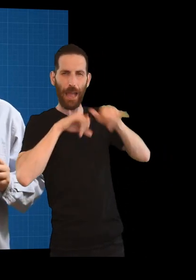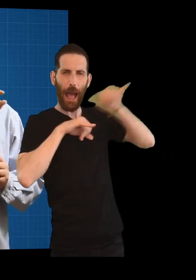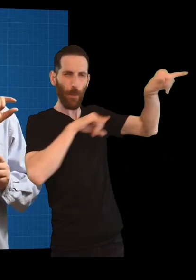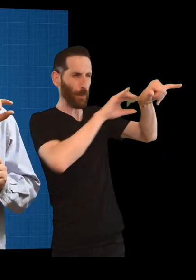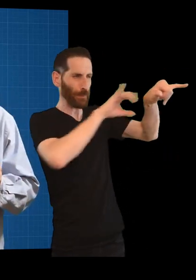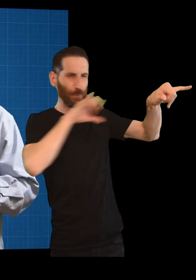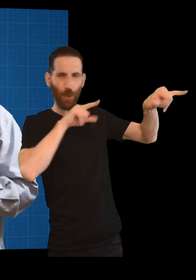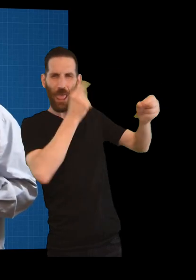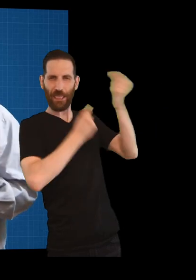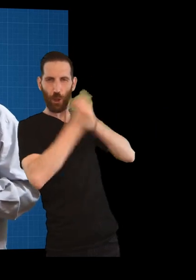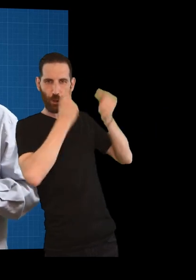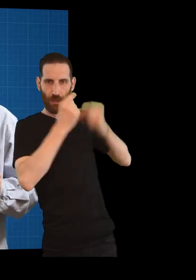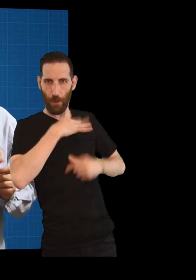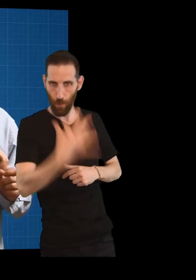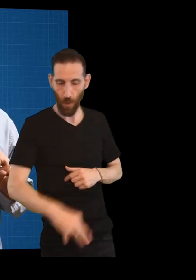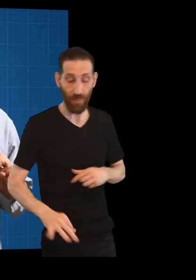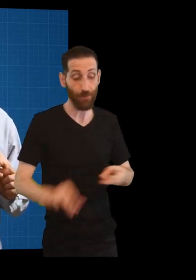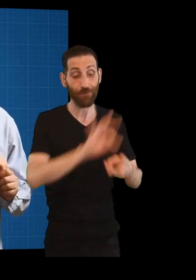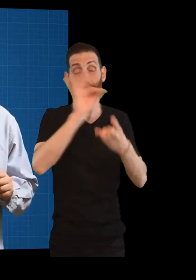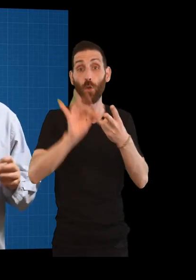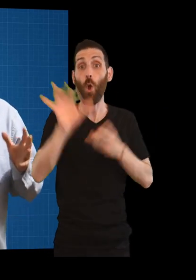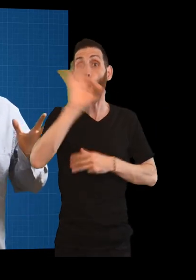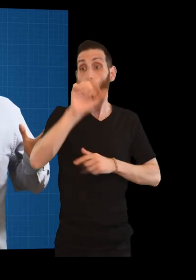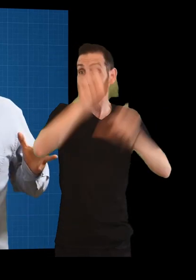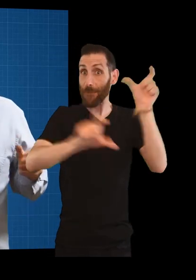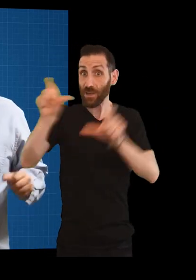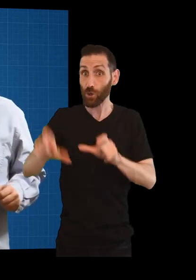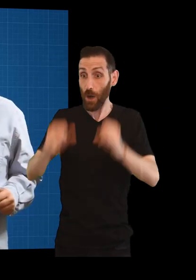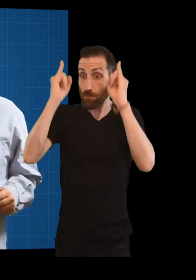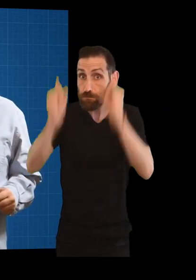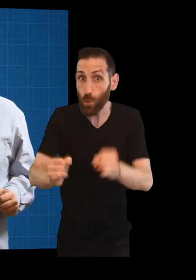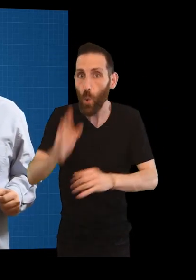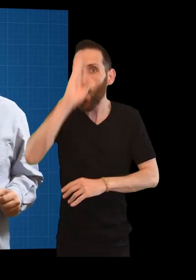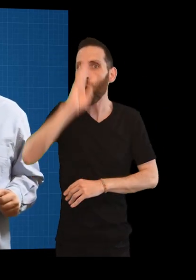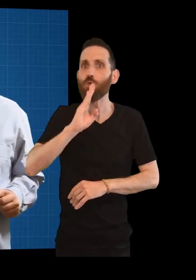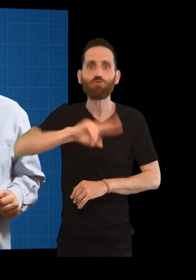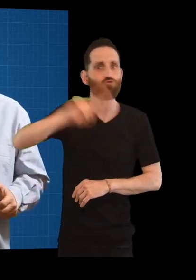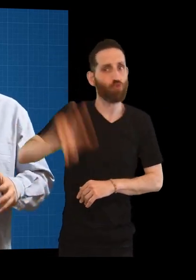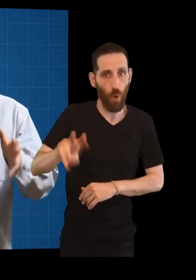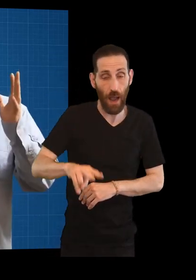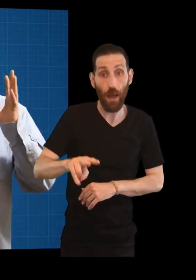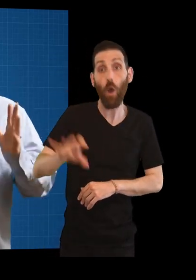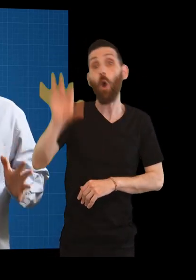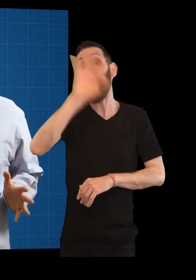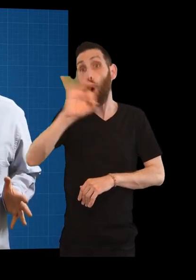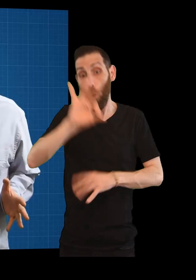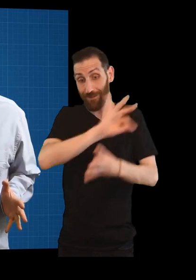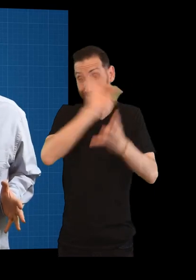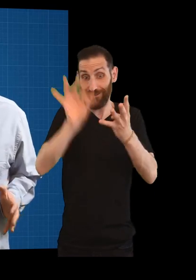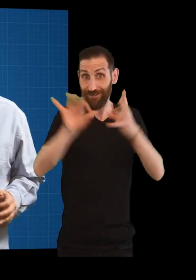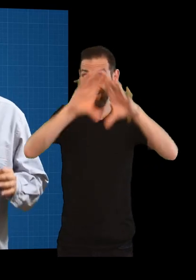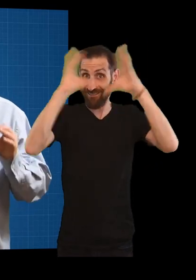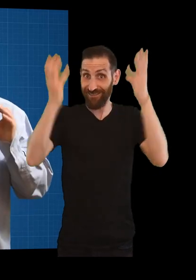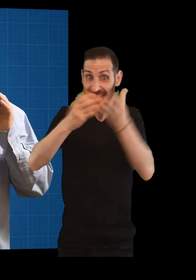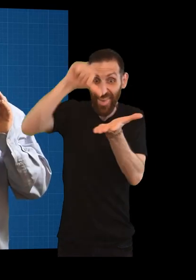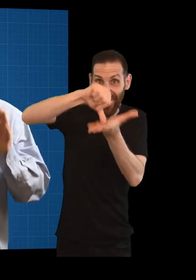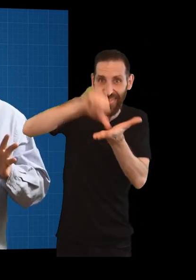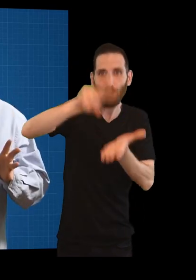Esos restos que deixamos avións. Que o home nunca estivo na lúa. Que o centro da terra está oco.